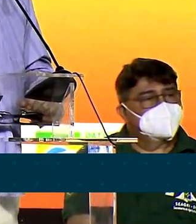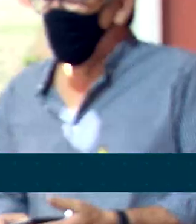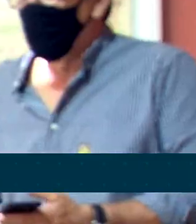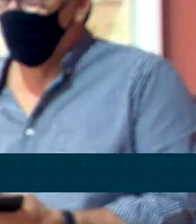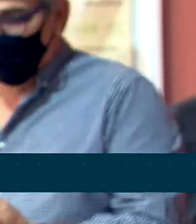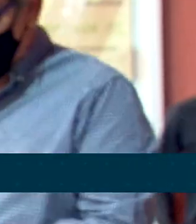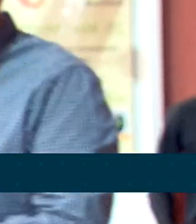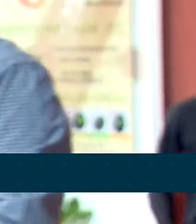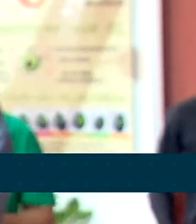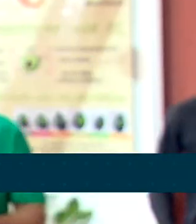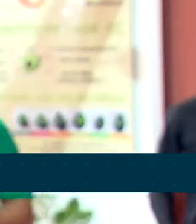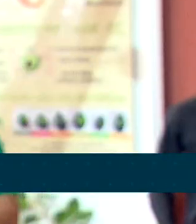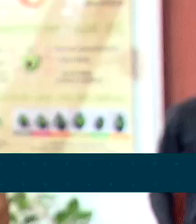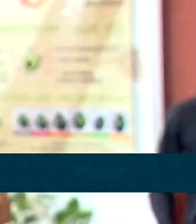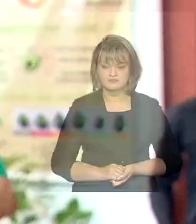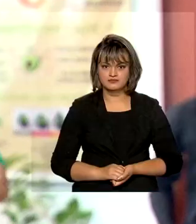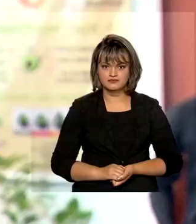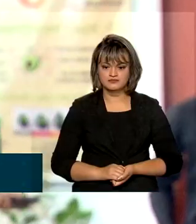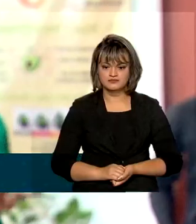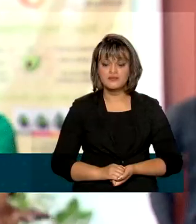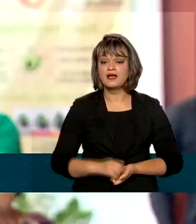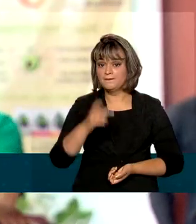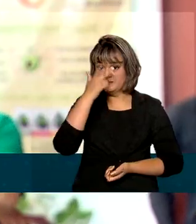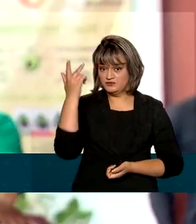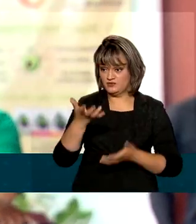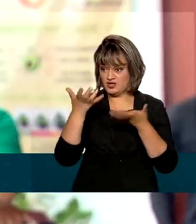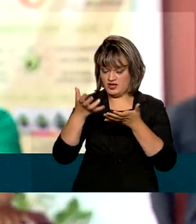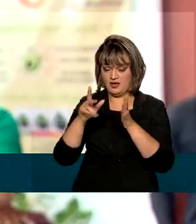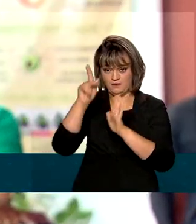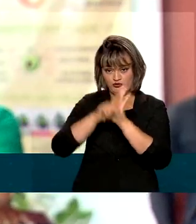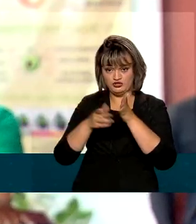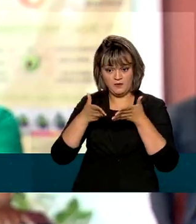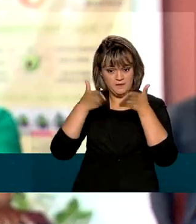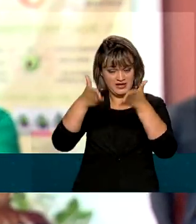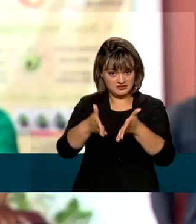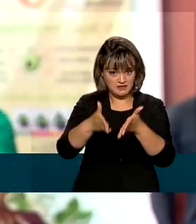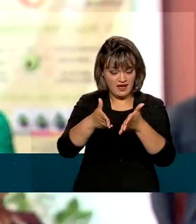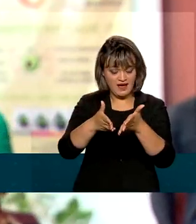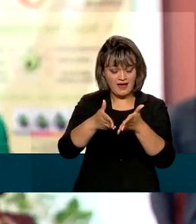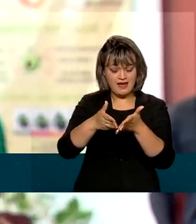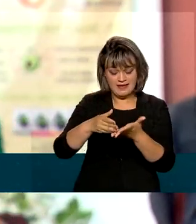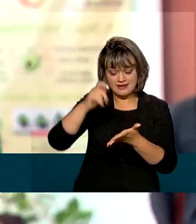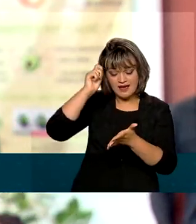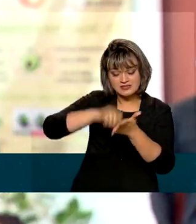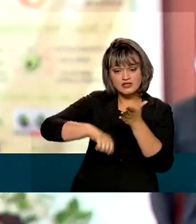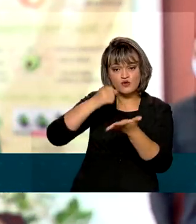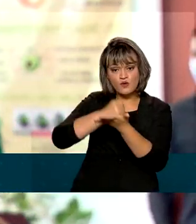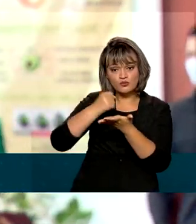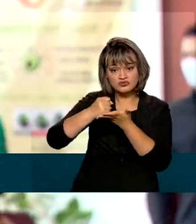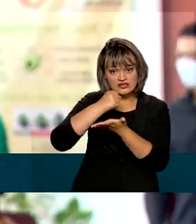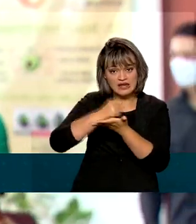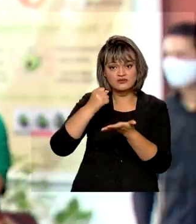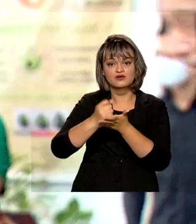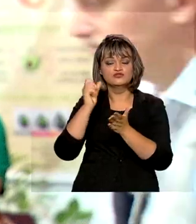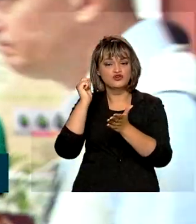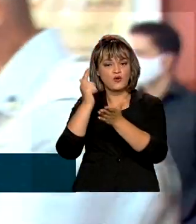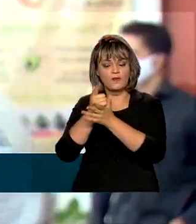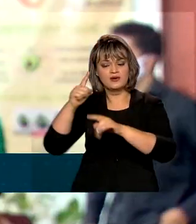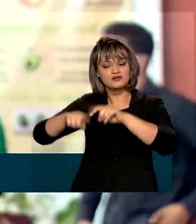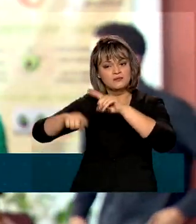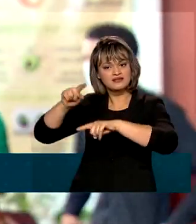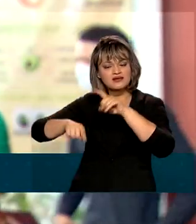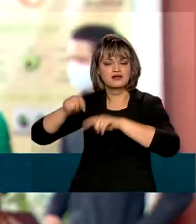soja. O agricultor que quer entrar para o projeto, ele já entra assinando para o contrato de compra já da